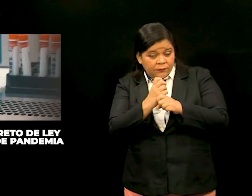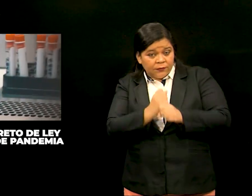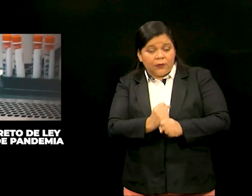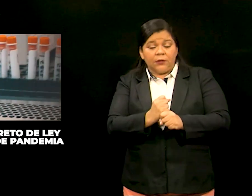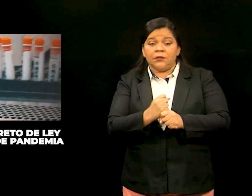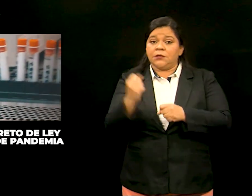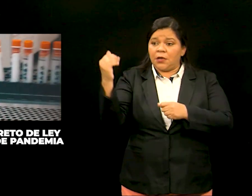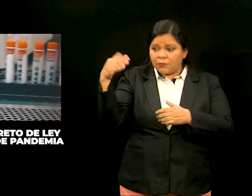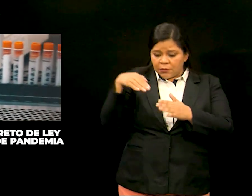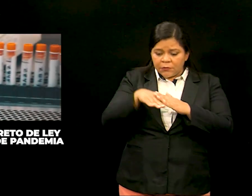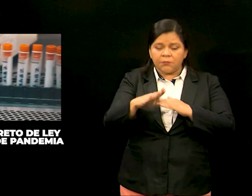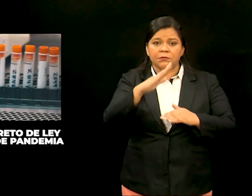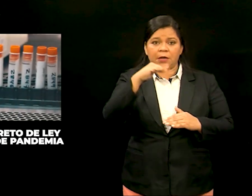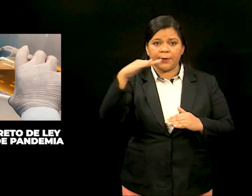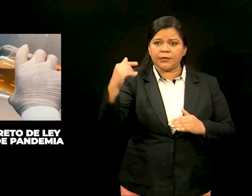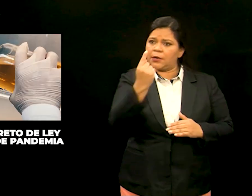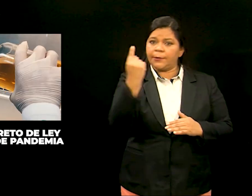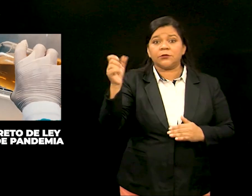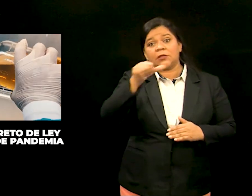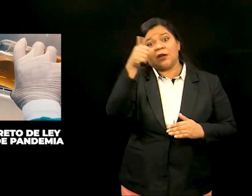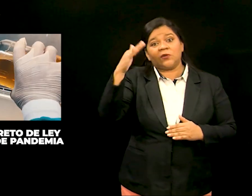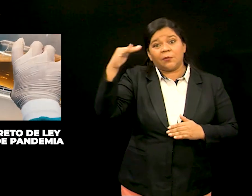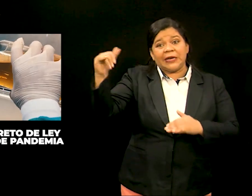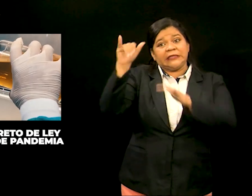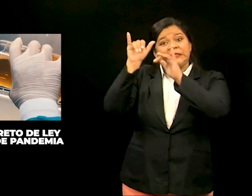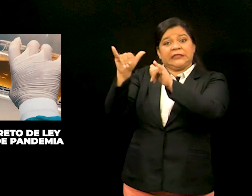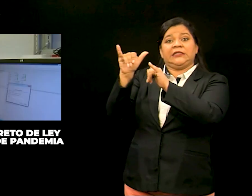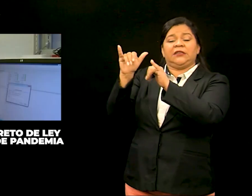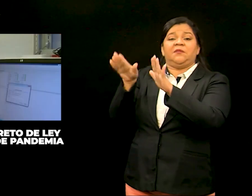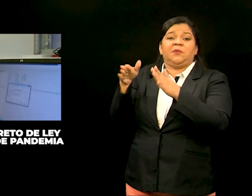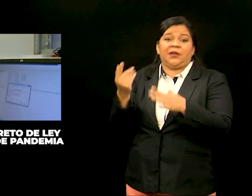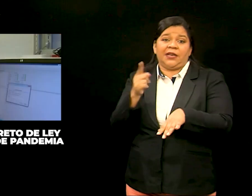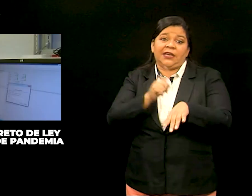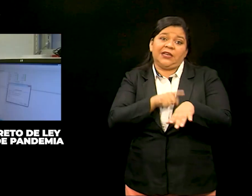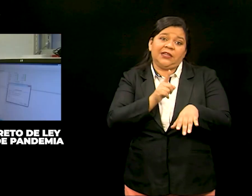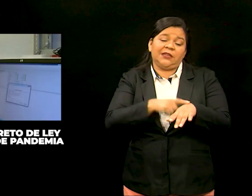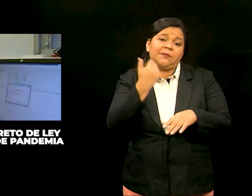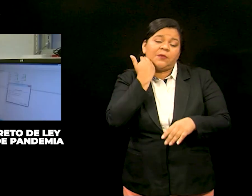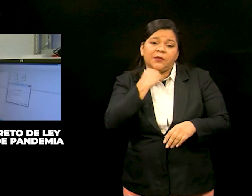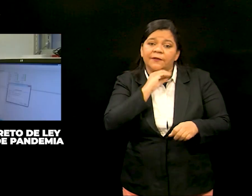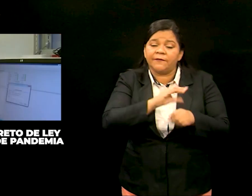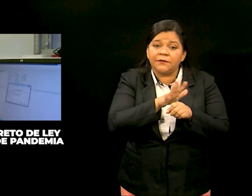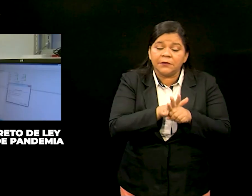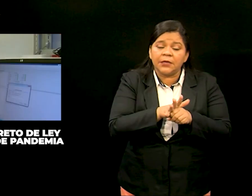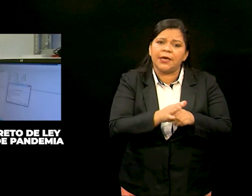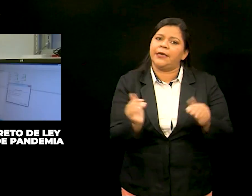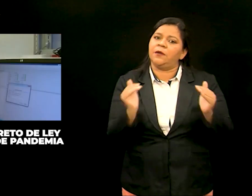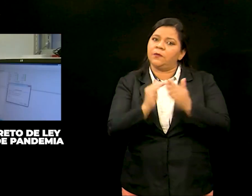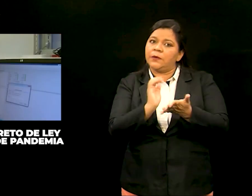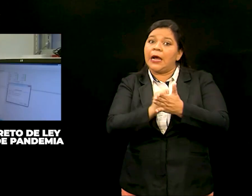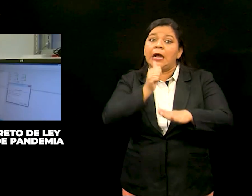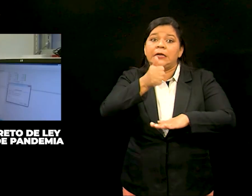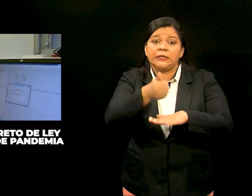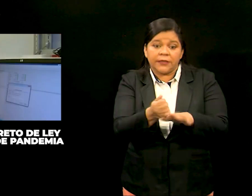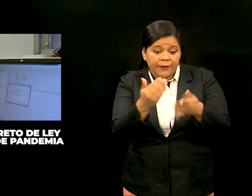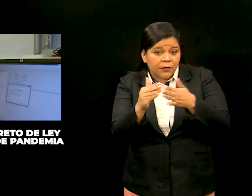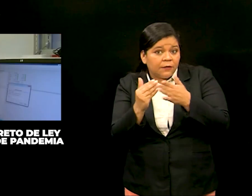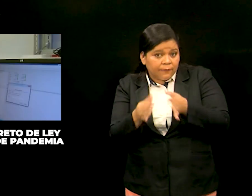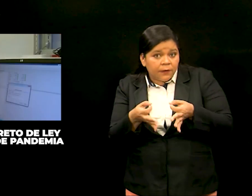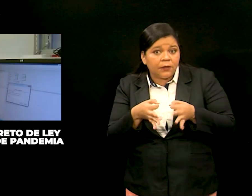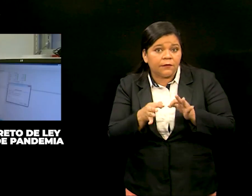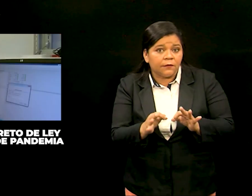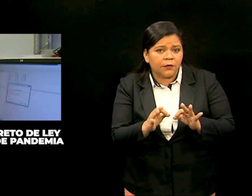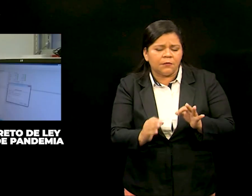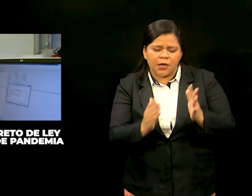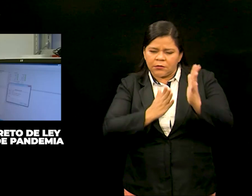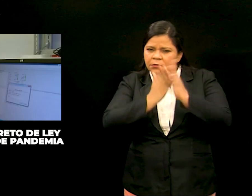ingreso al país para los con nacionales que quedaron en el extranjero en periodo de pandemia, el establecimiento de alineamientos que aseguren